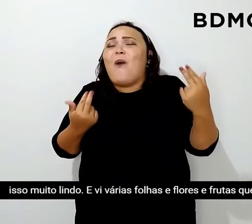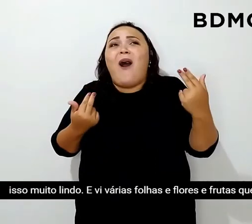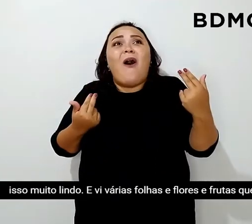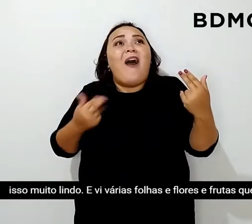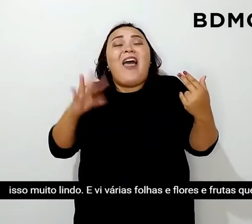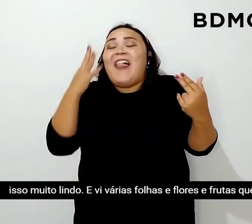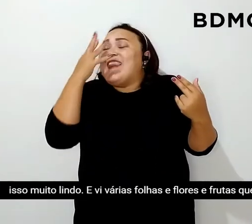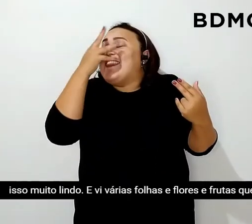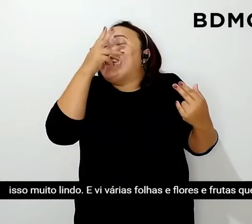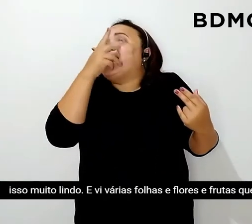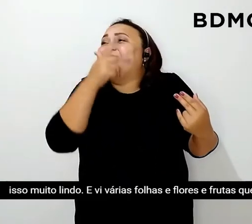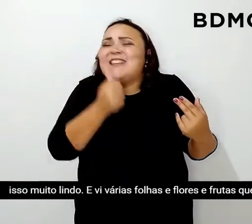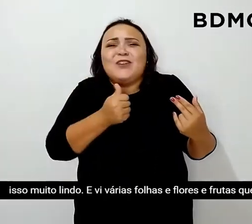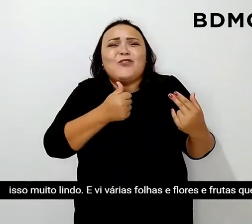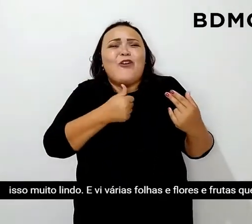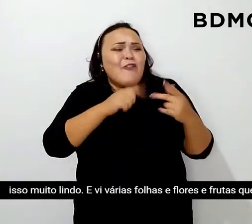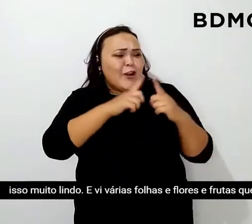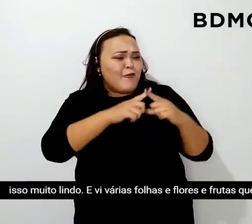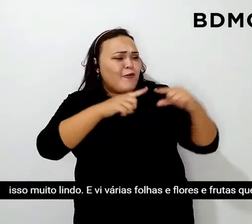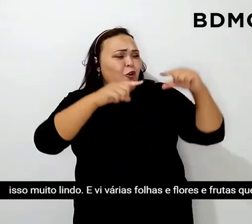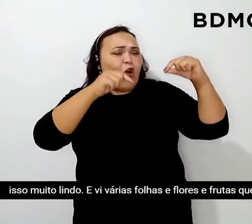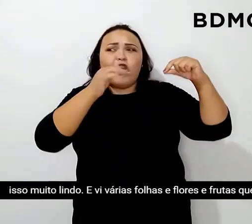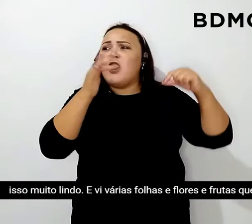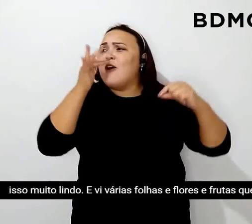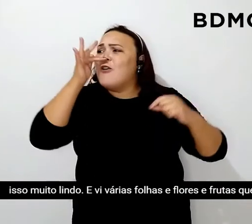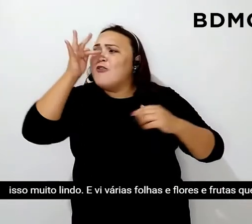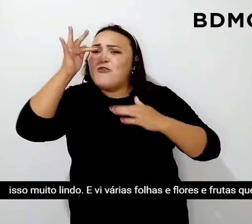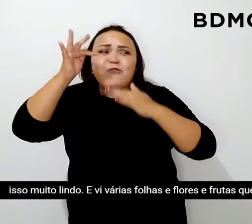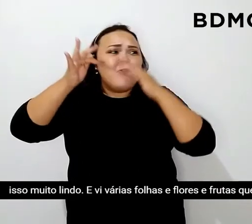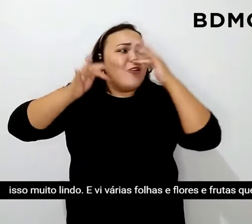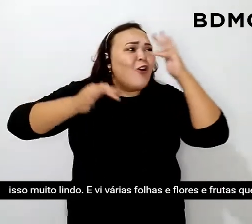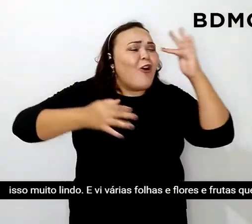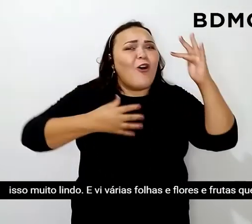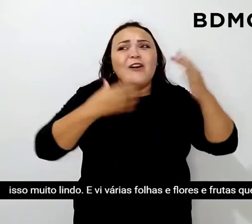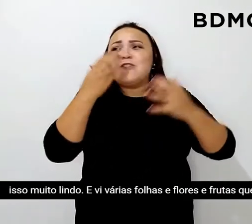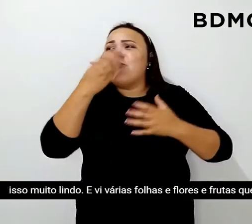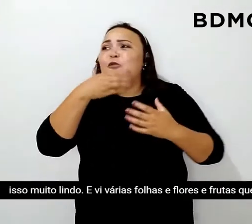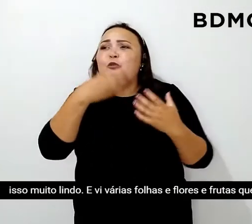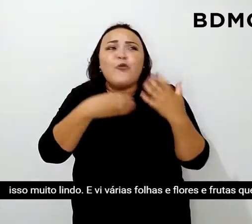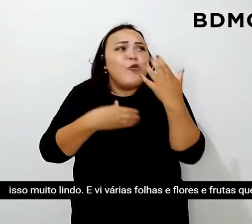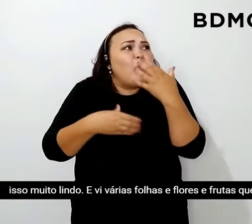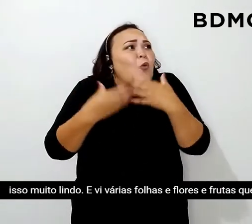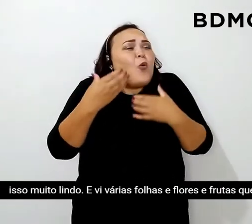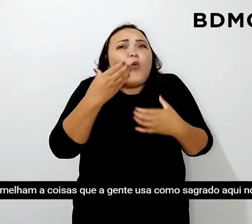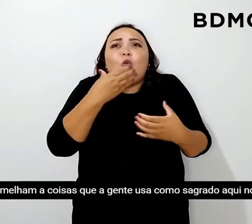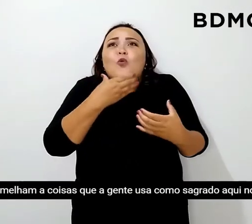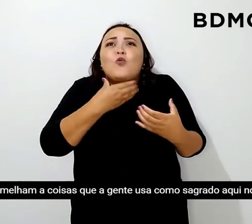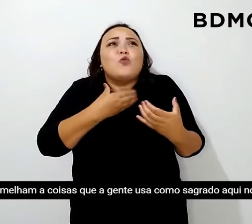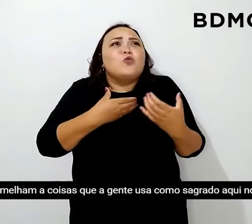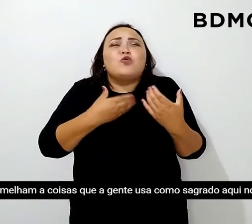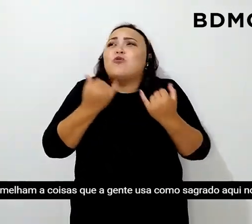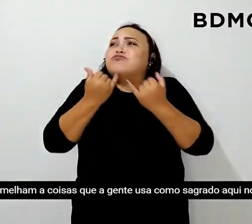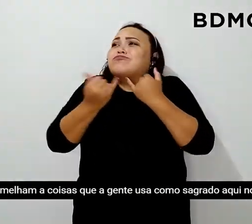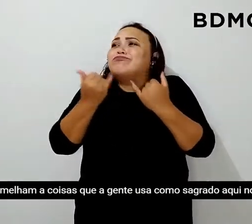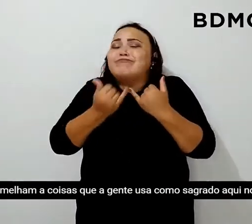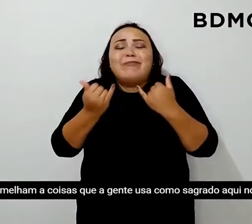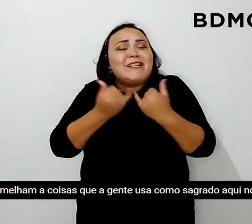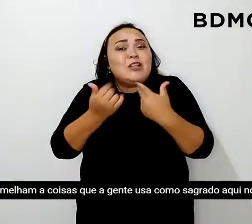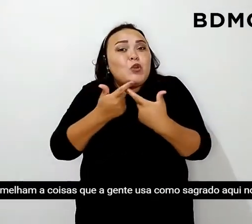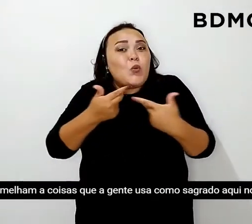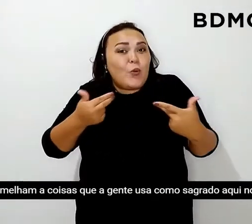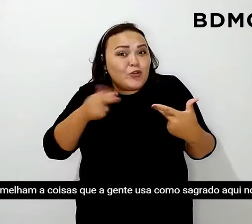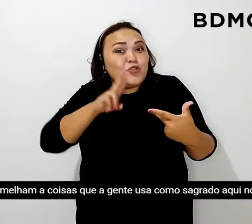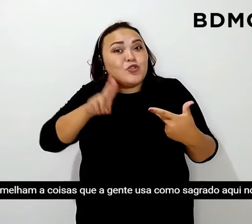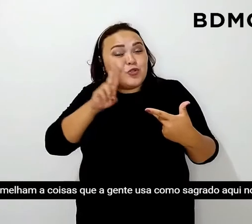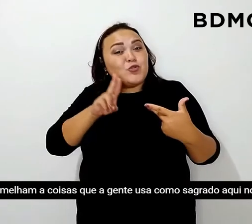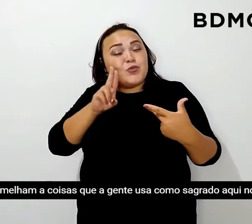muito lindo e vi várias folhas e flores e frutas que se assemelham a coisas